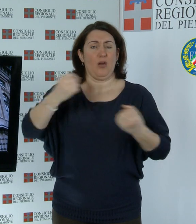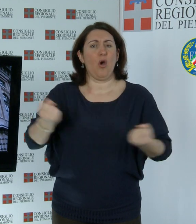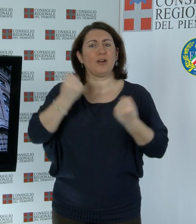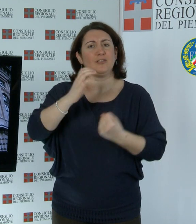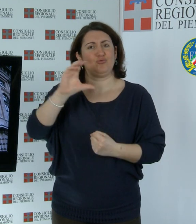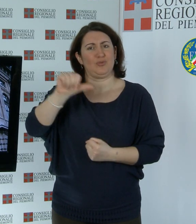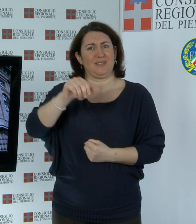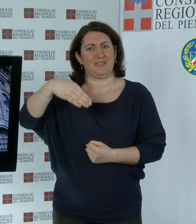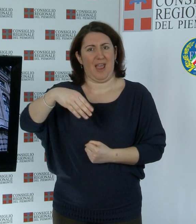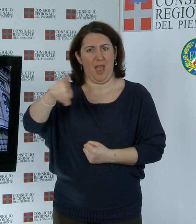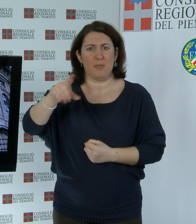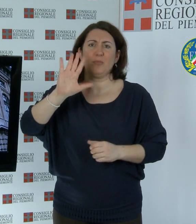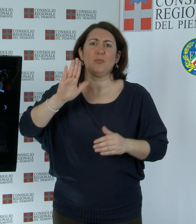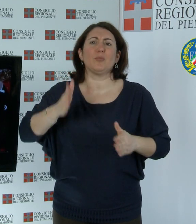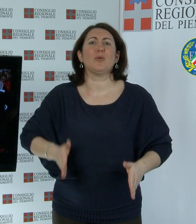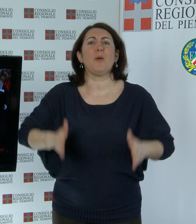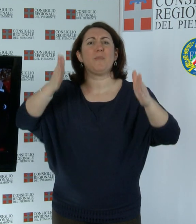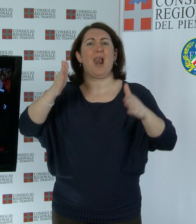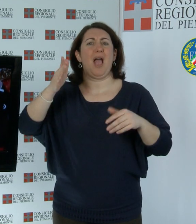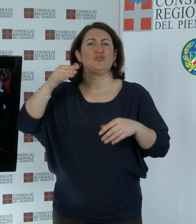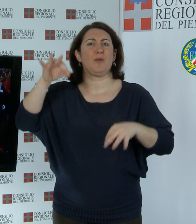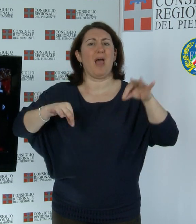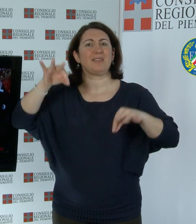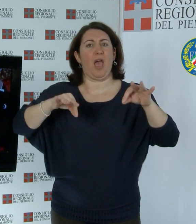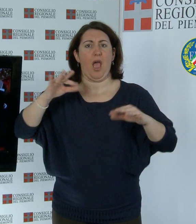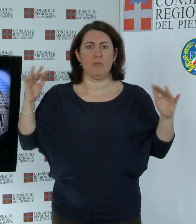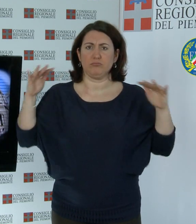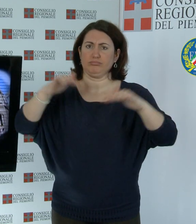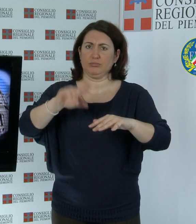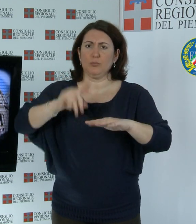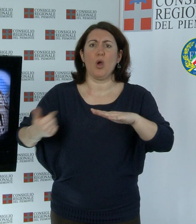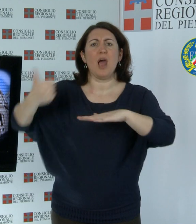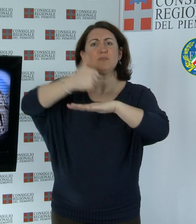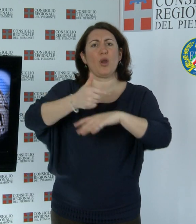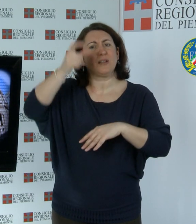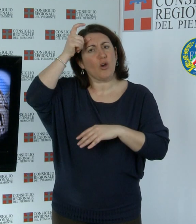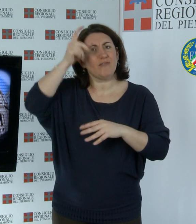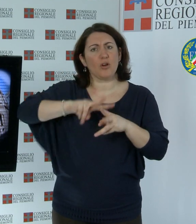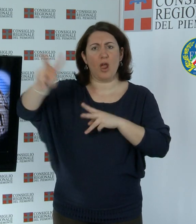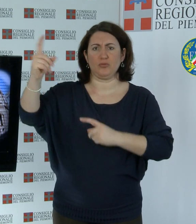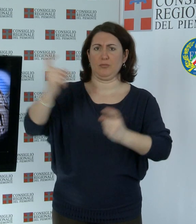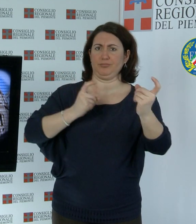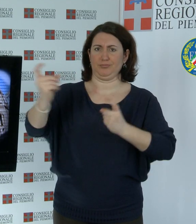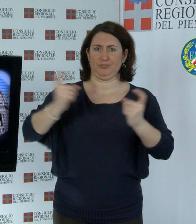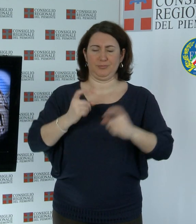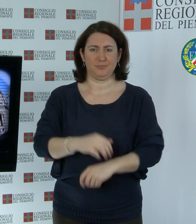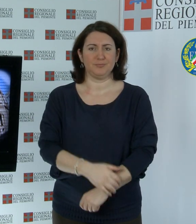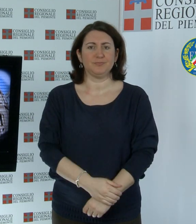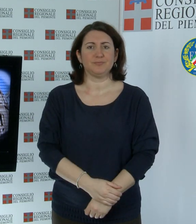presenza di numerose autorità locali e di esponenti del Governo nazionale. Terzo bilancio di genere